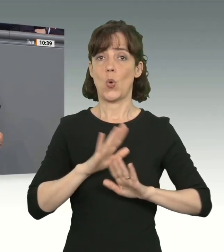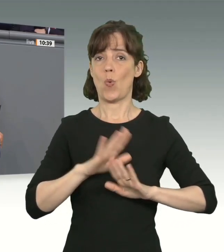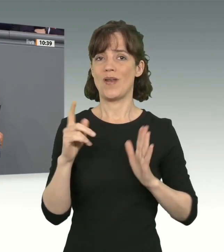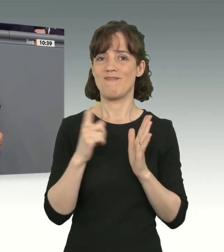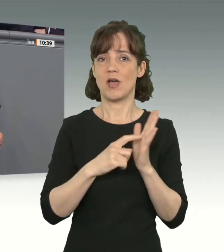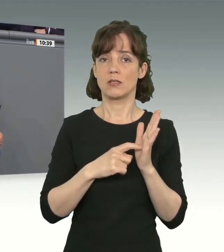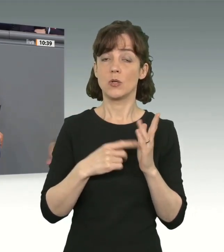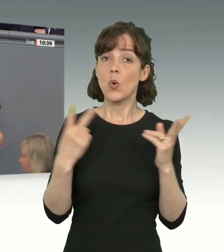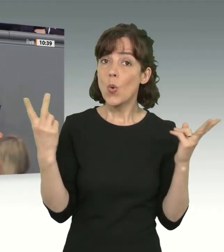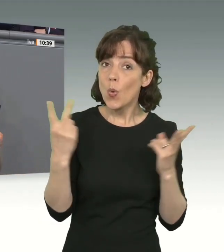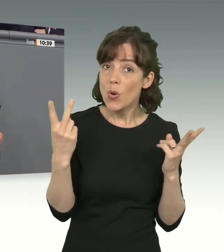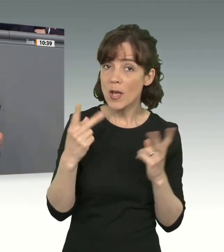oder sie bewusst auszublenden.